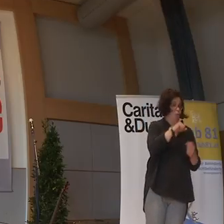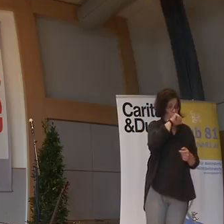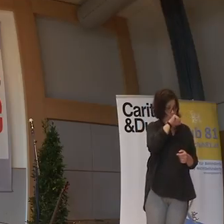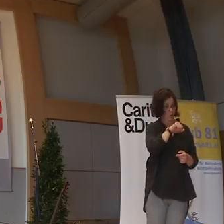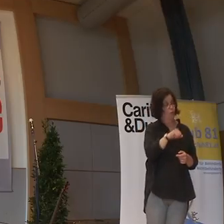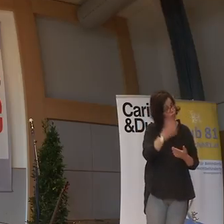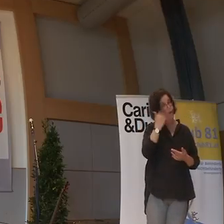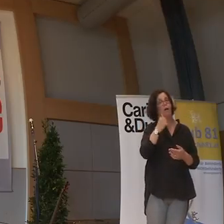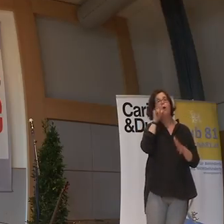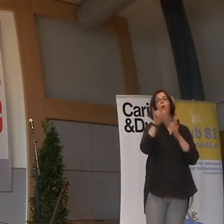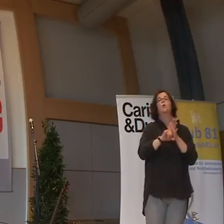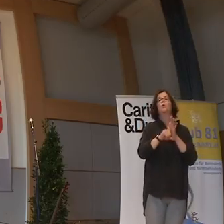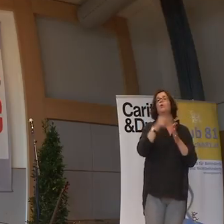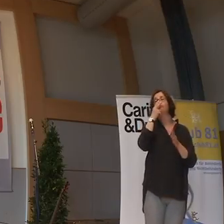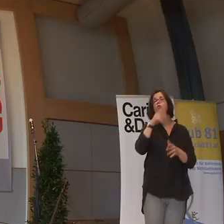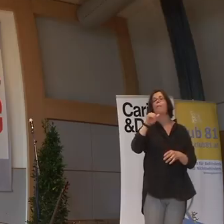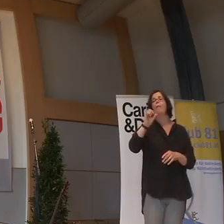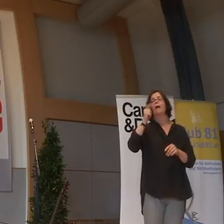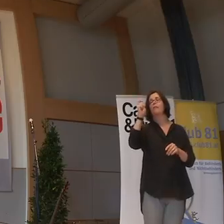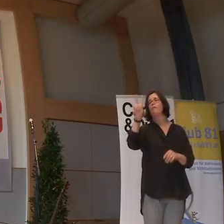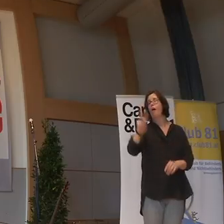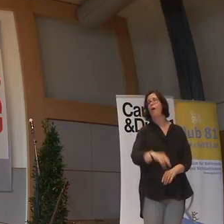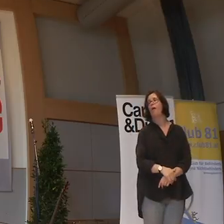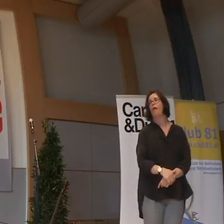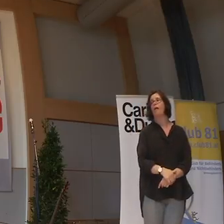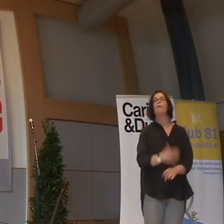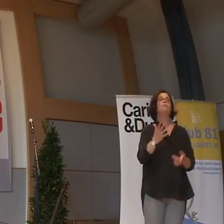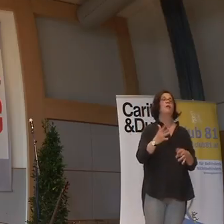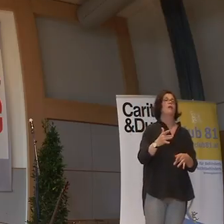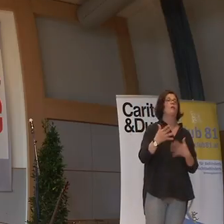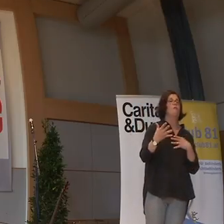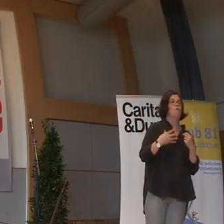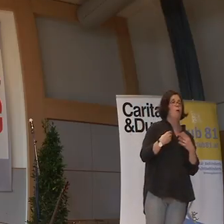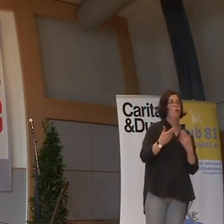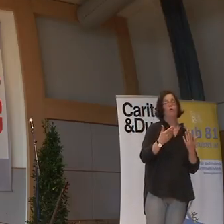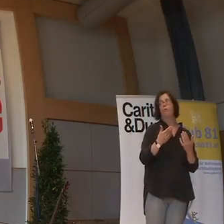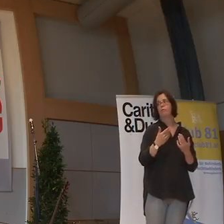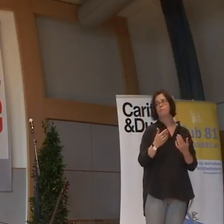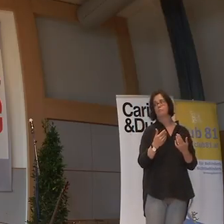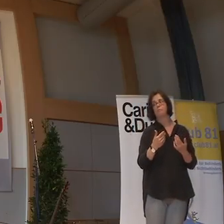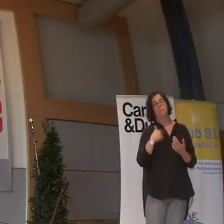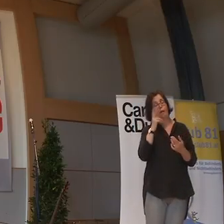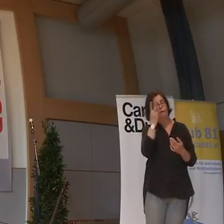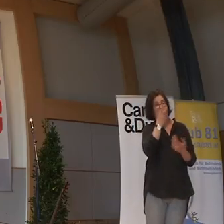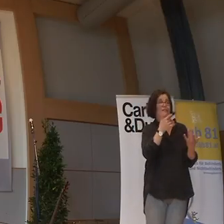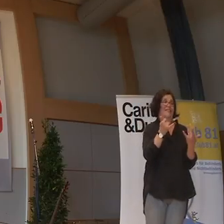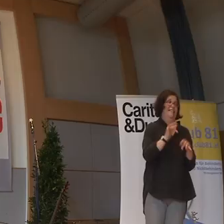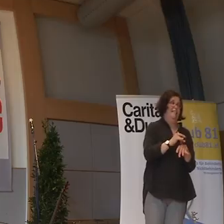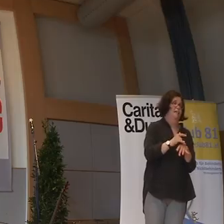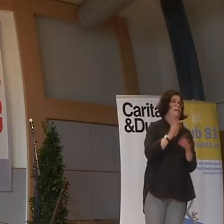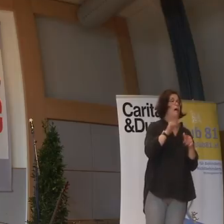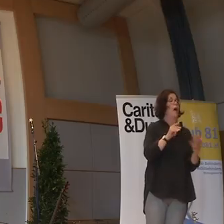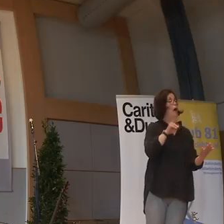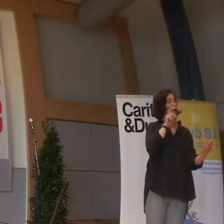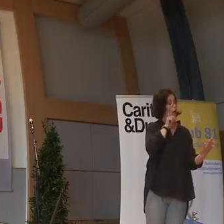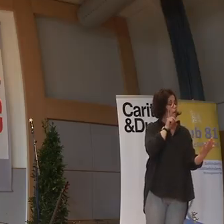schaut bitte auf YouTube, MabacherTV. Wenn ihr viel Wohlfühl ist dabei, sie zu erzählen, was ich vollkommen verstehe, nehmt ihr das